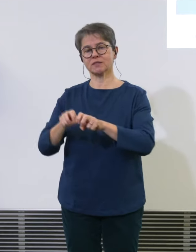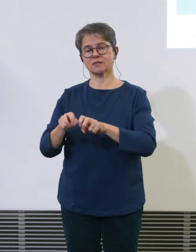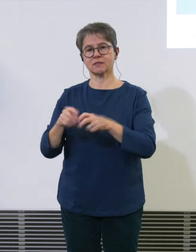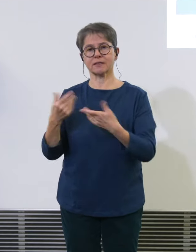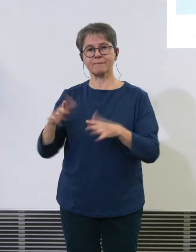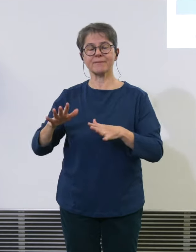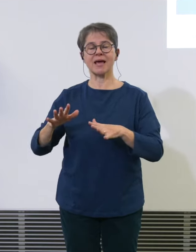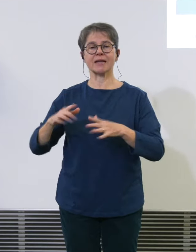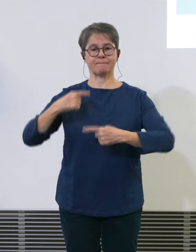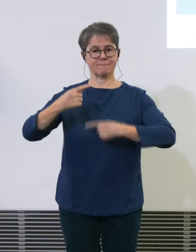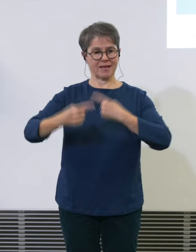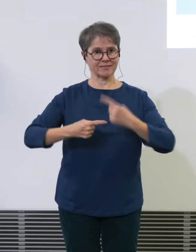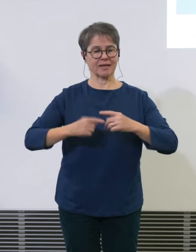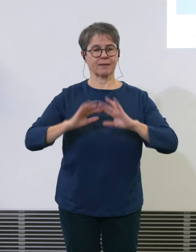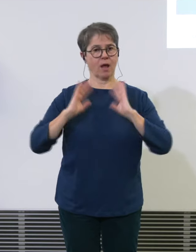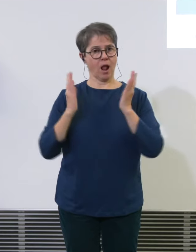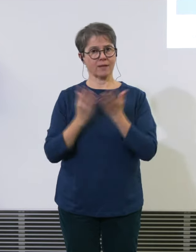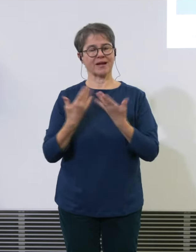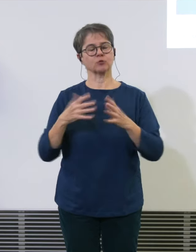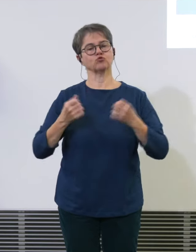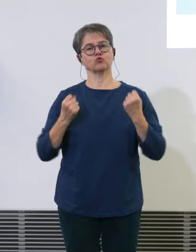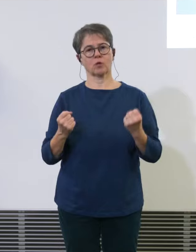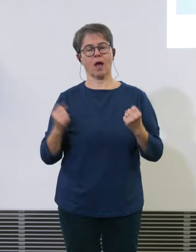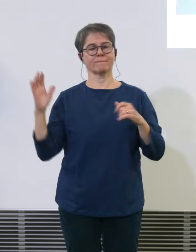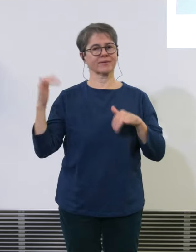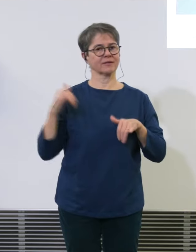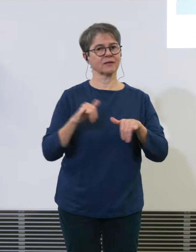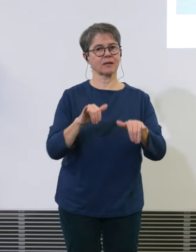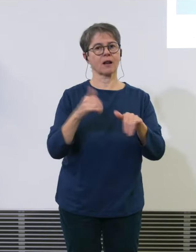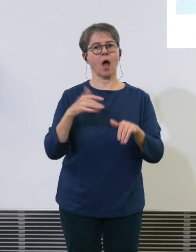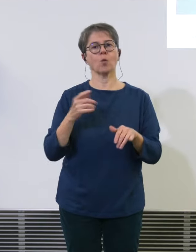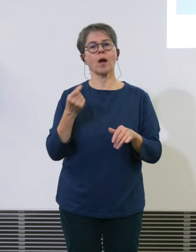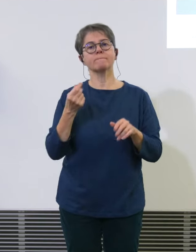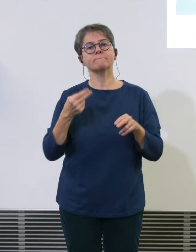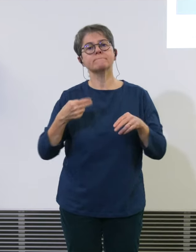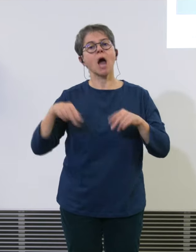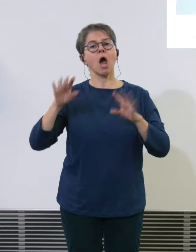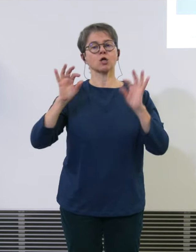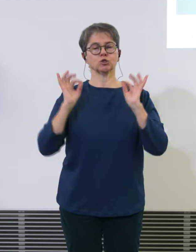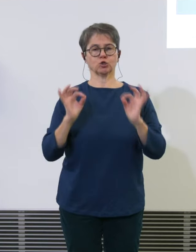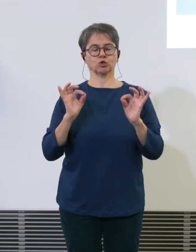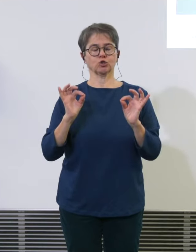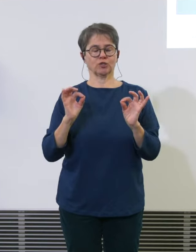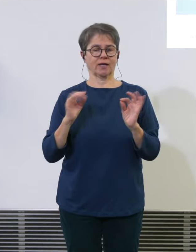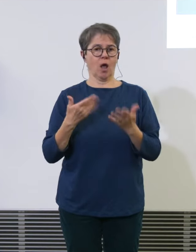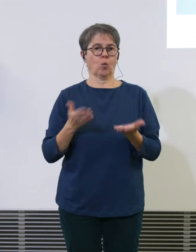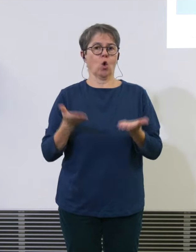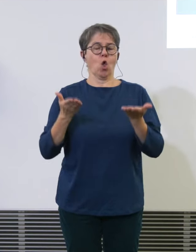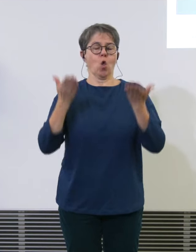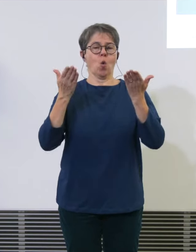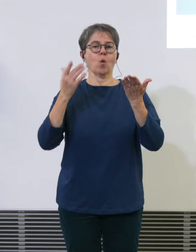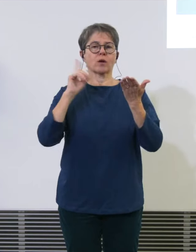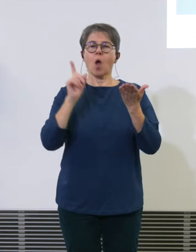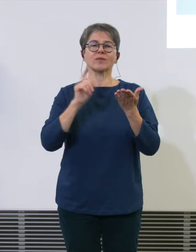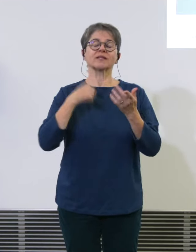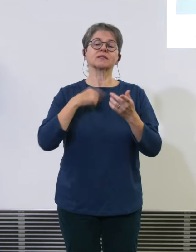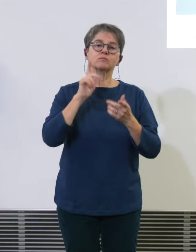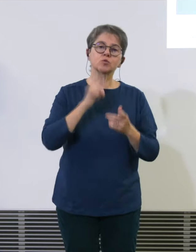es gibt auch eine höhere Marge und insbesondere wenn wir nicht noch mit Umweg fliegen an andere Pisten hinfliegen noch zwei